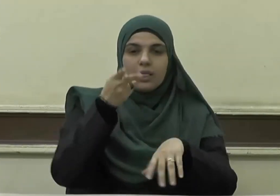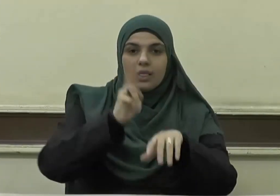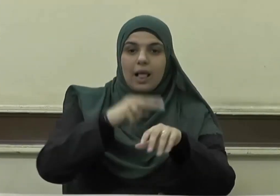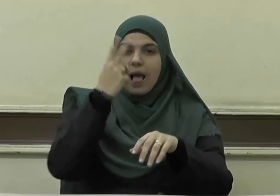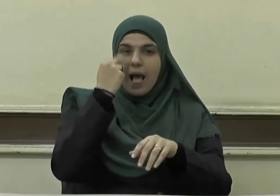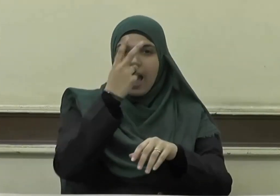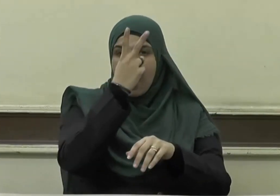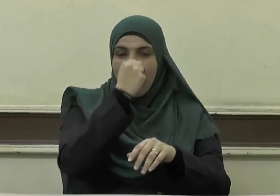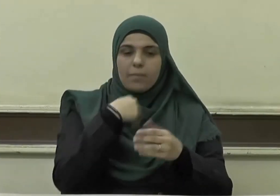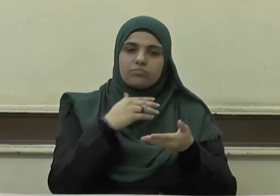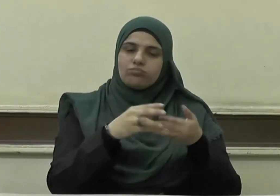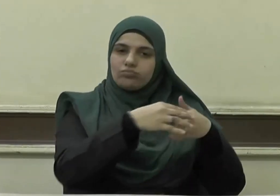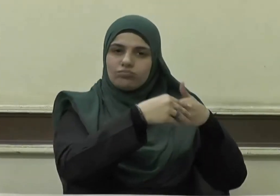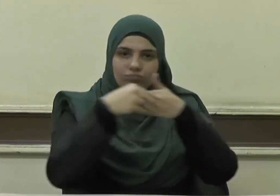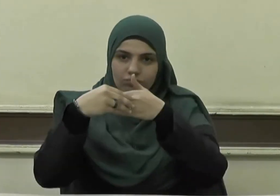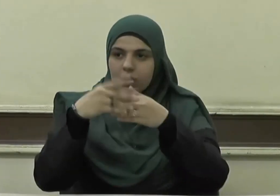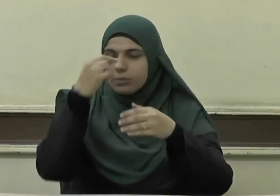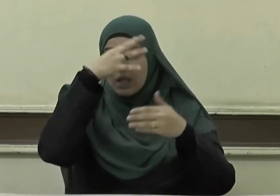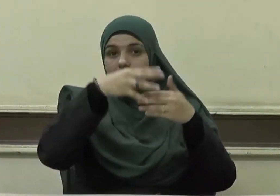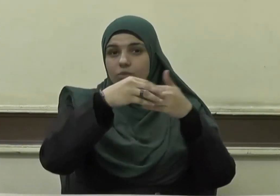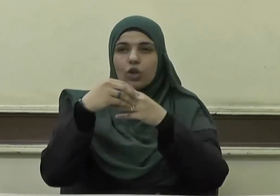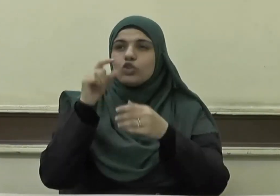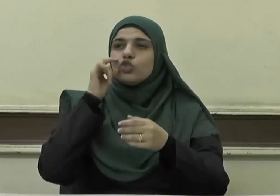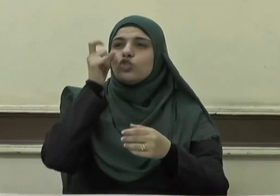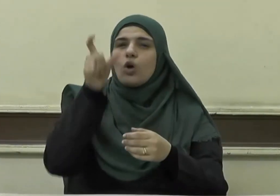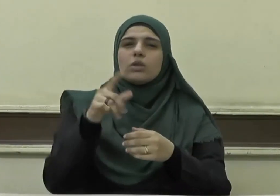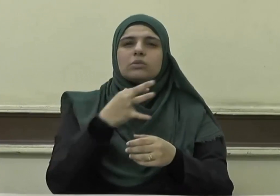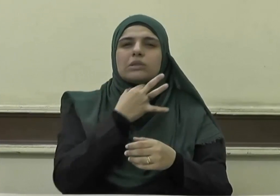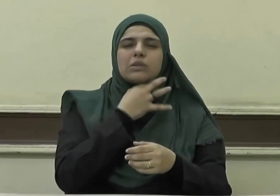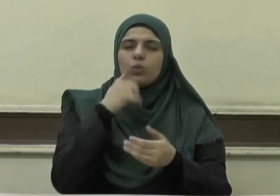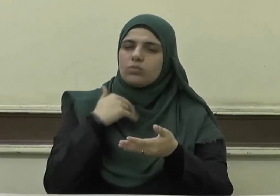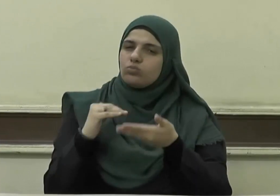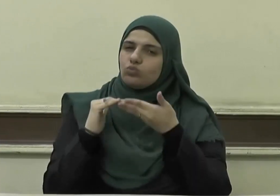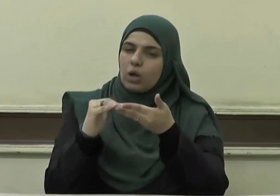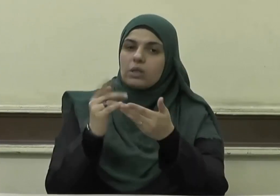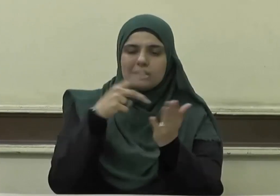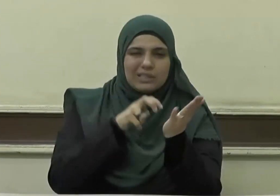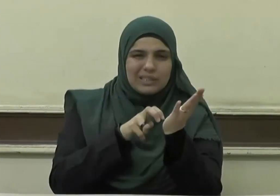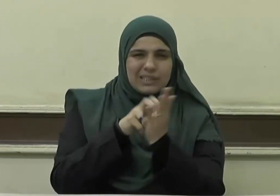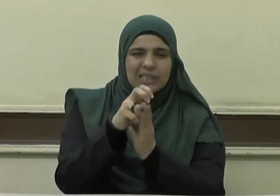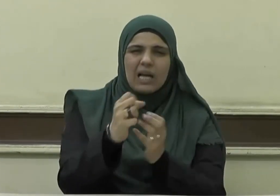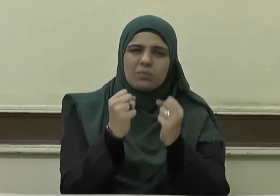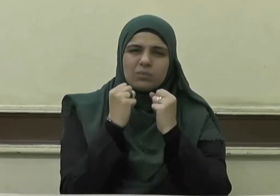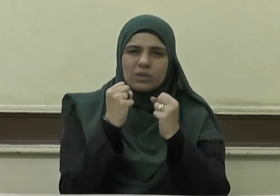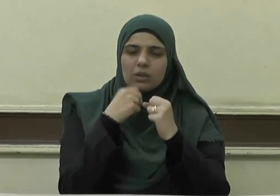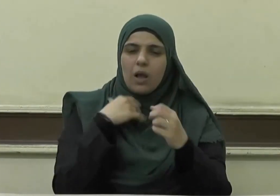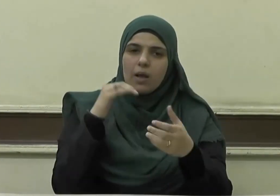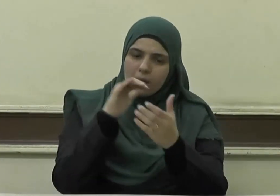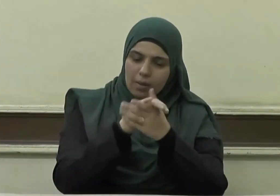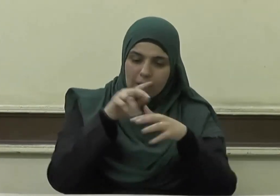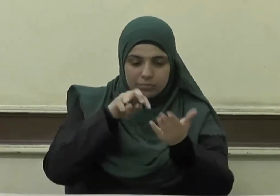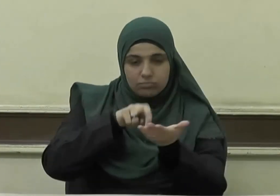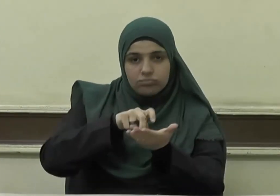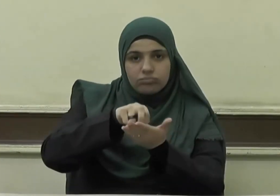المستدل على حاجته وتسعى بشدة ساقيك مع اللفان